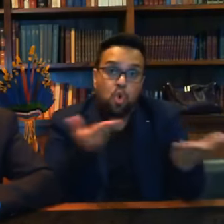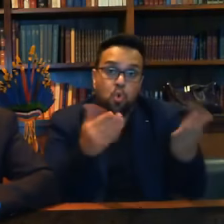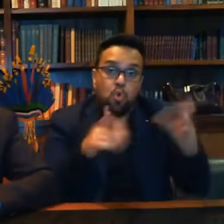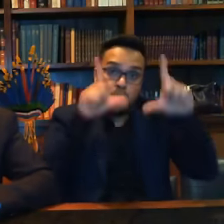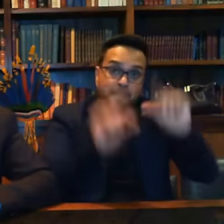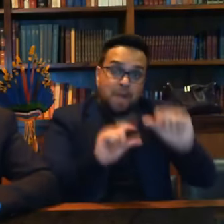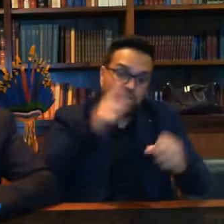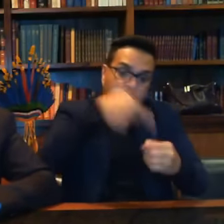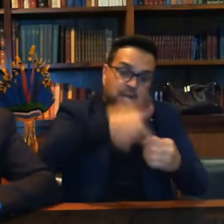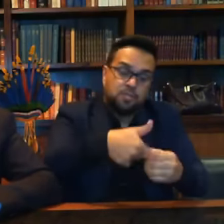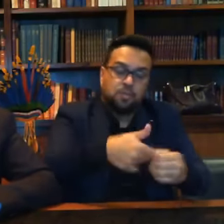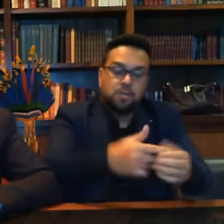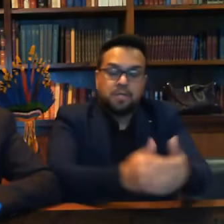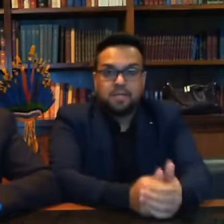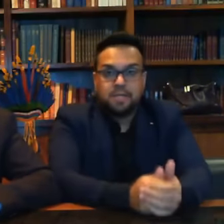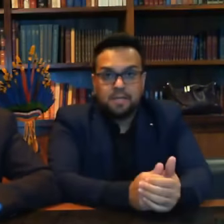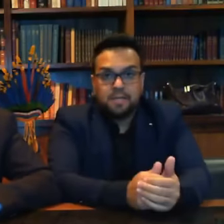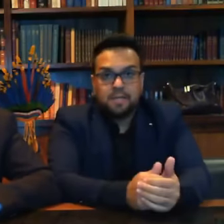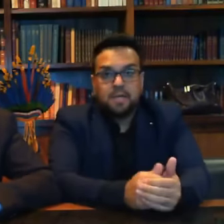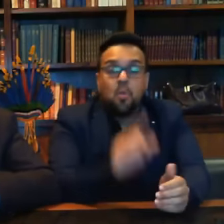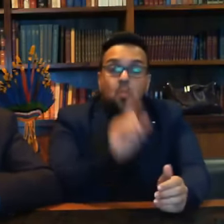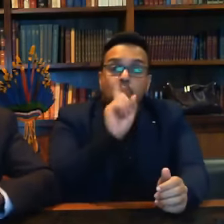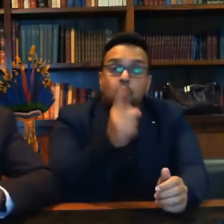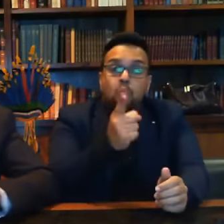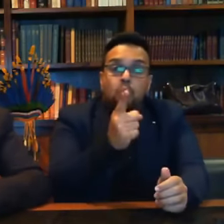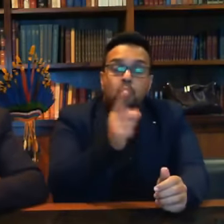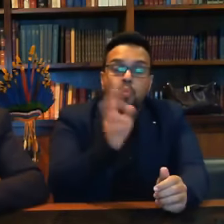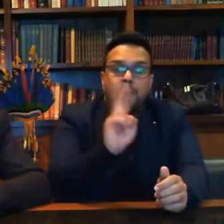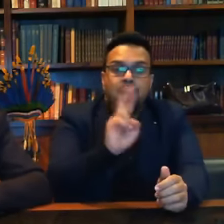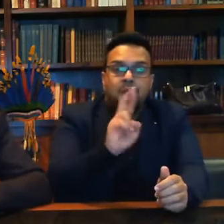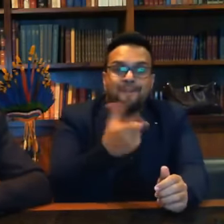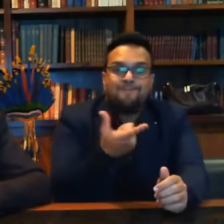em média R 1,20